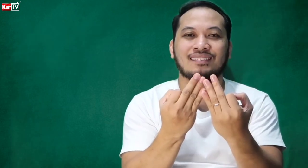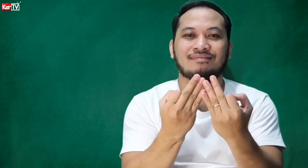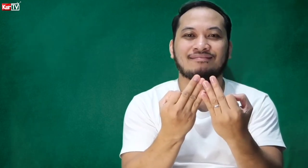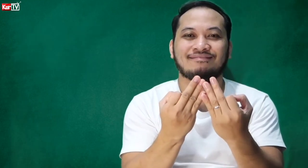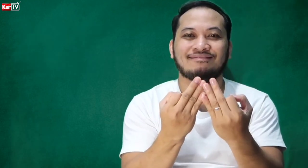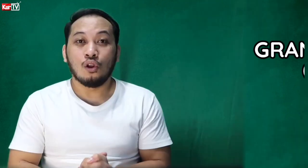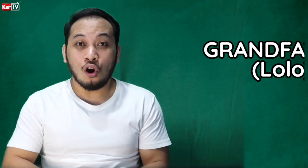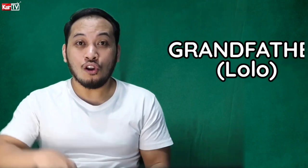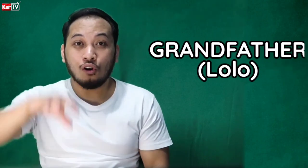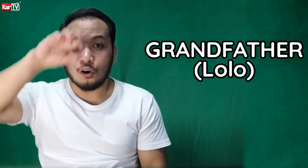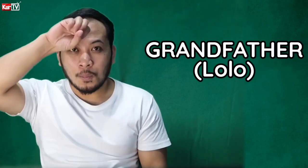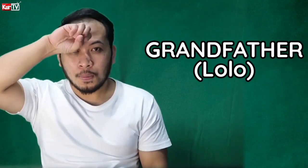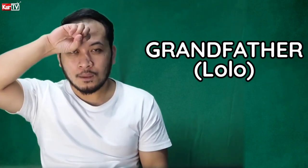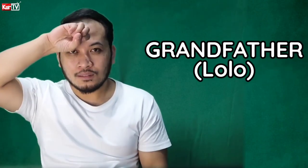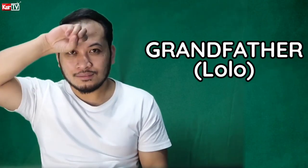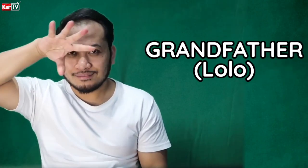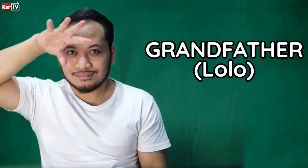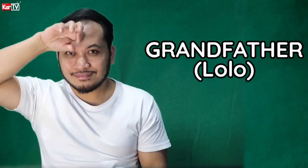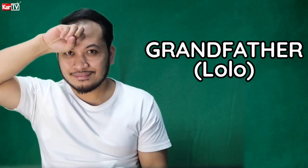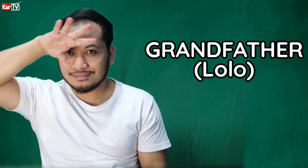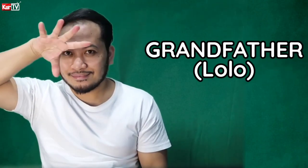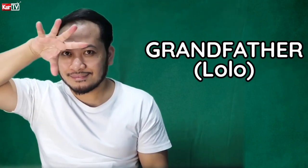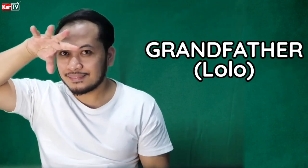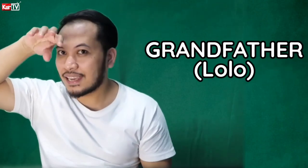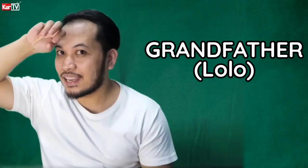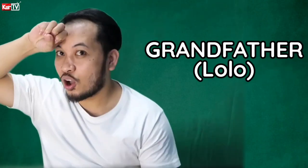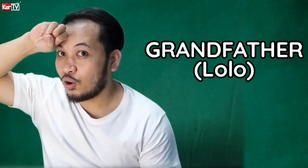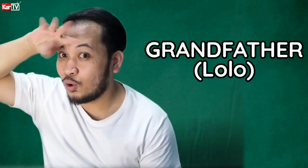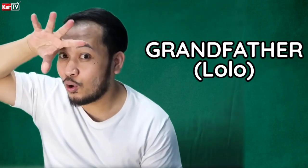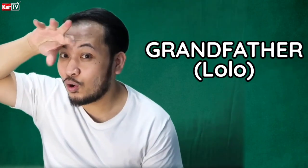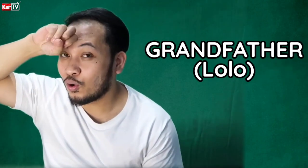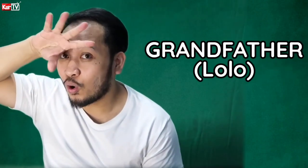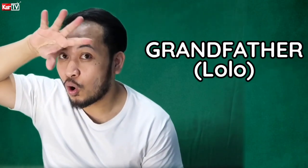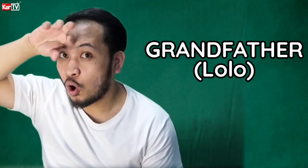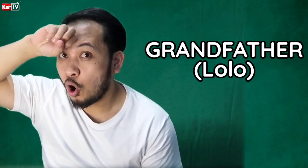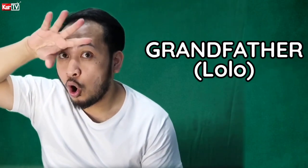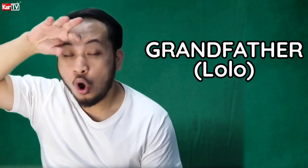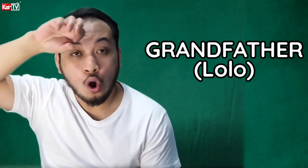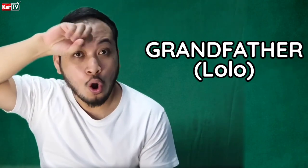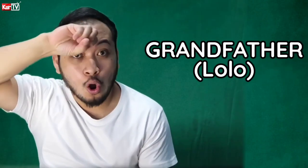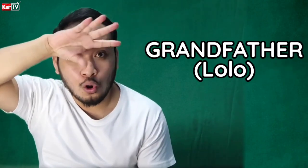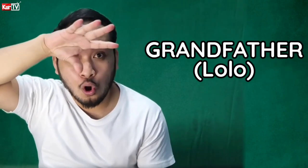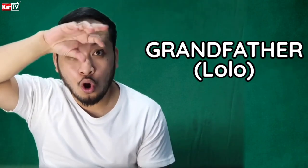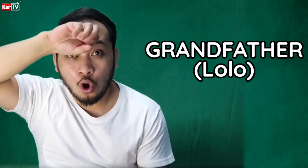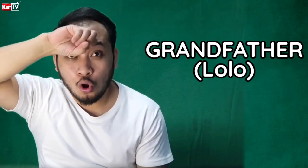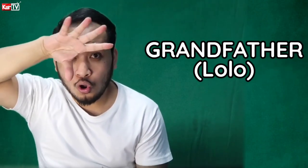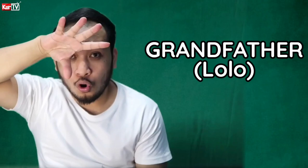Lolo. Ayan. Lolo. Lolo.